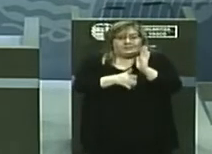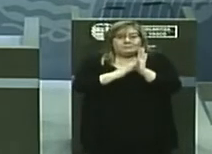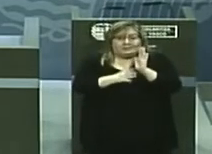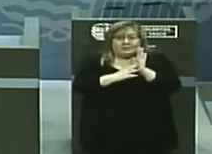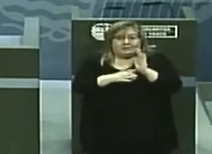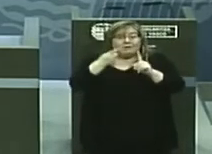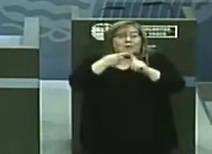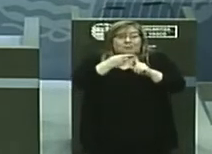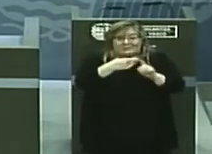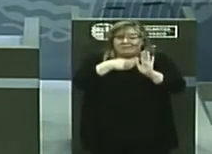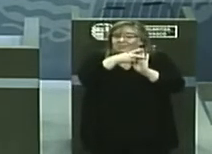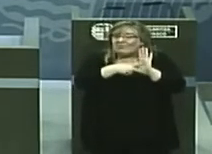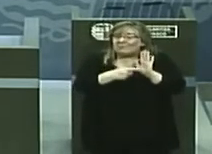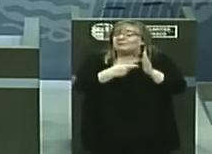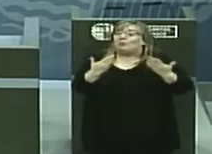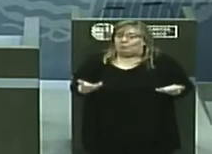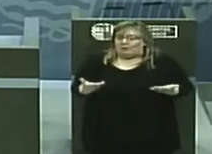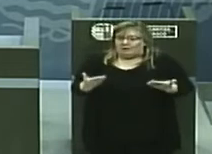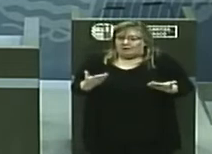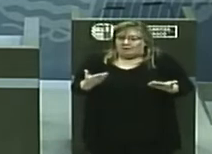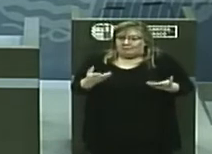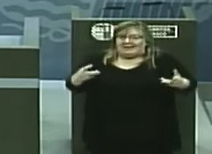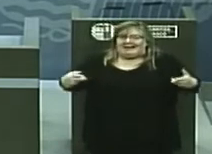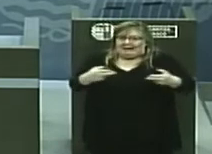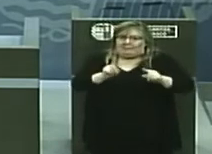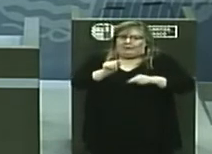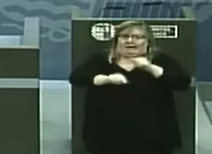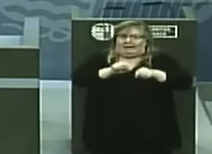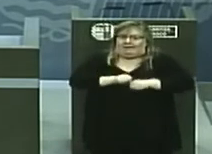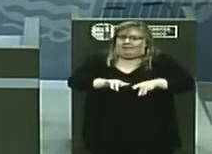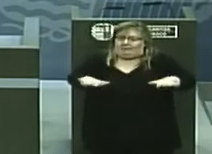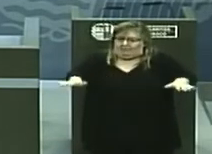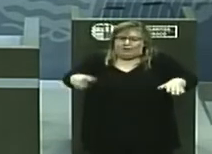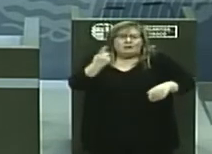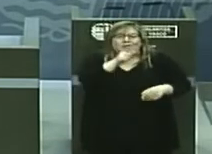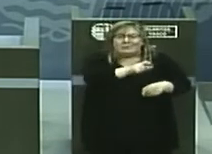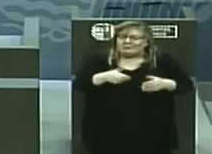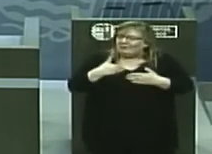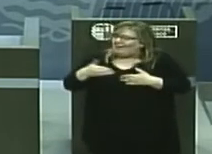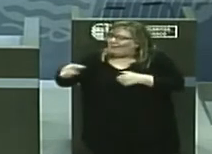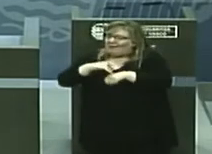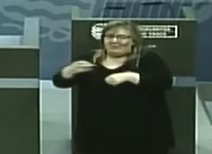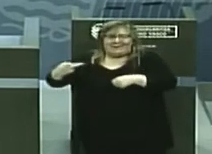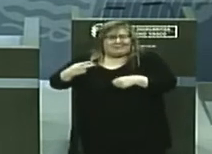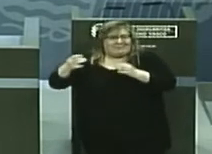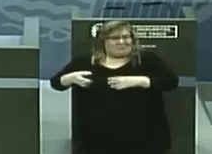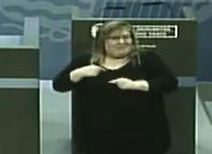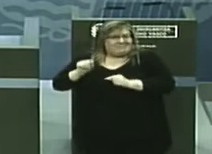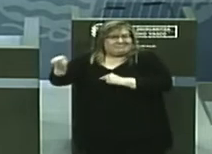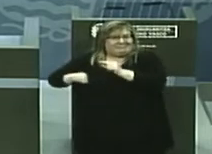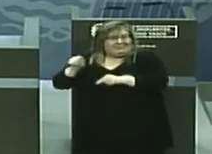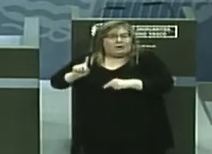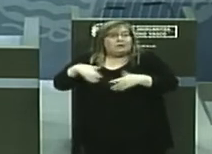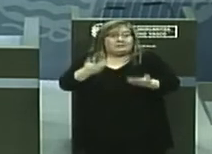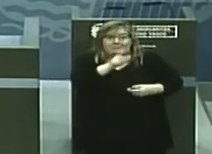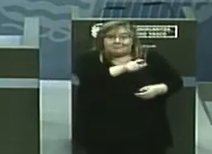cuyo propósito es evitar riesgo de transmisión, no solo entre pacientes, sino también a los y las